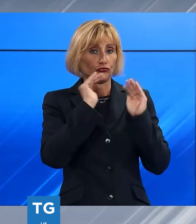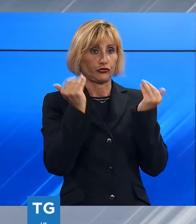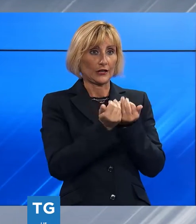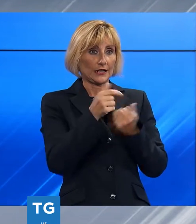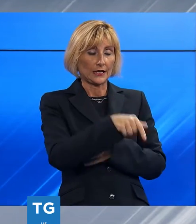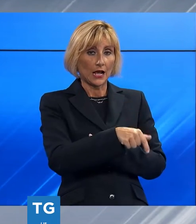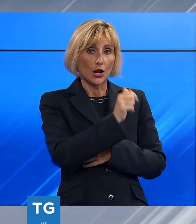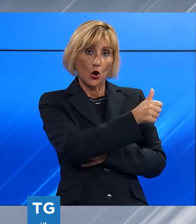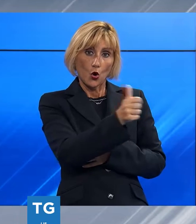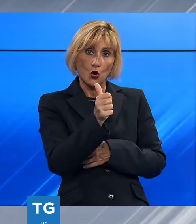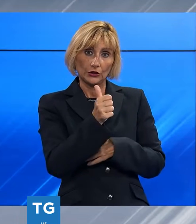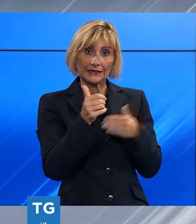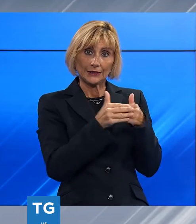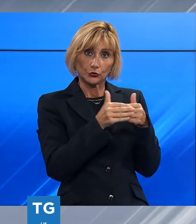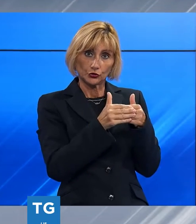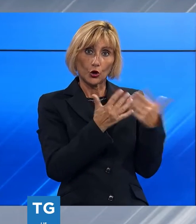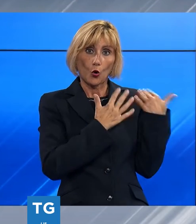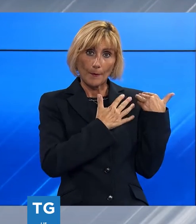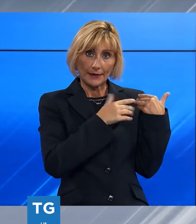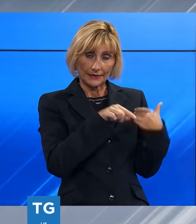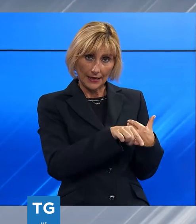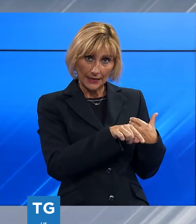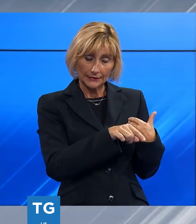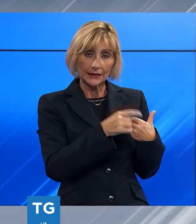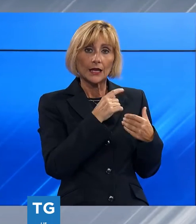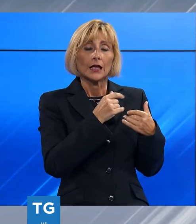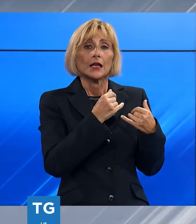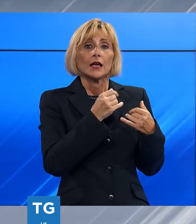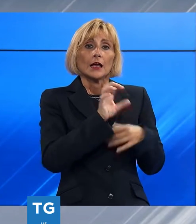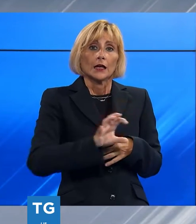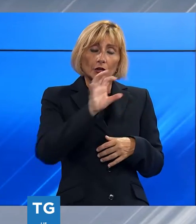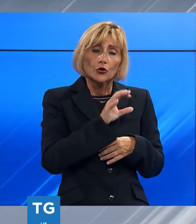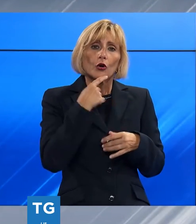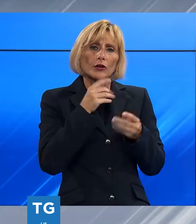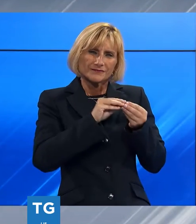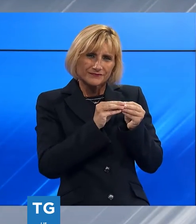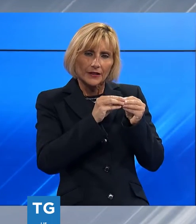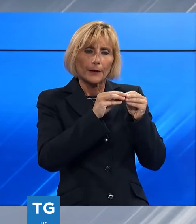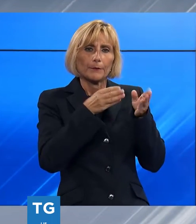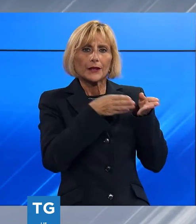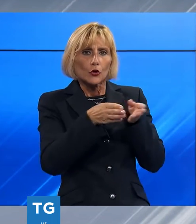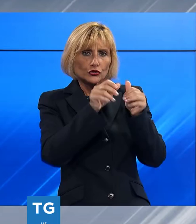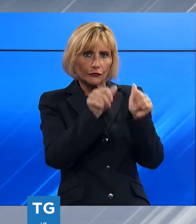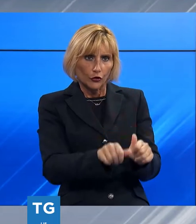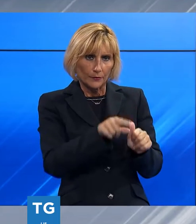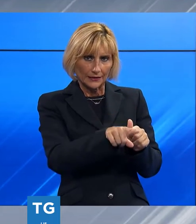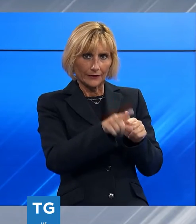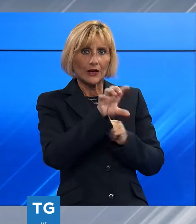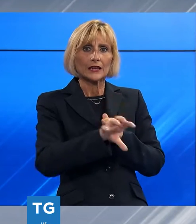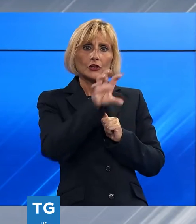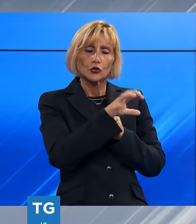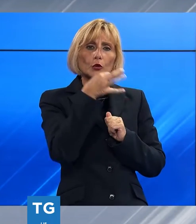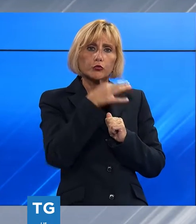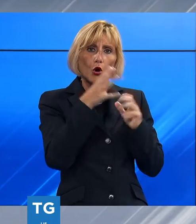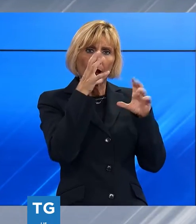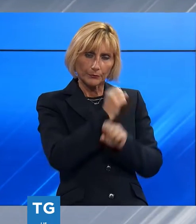ogni istituzione per le sue competenze, la Regione può delineare i percorsi formativi, la Regione può sicuramente capire se